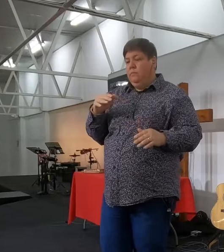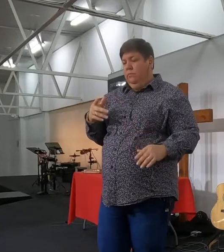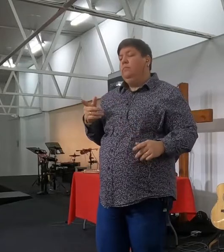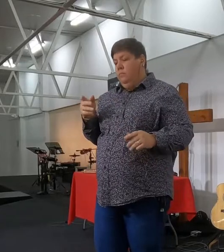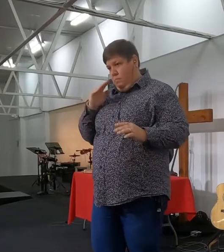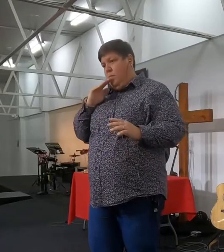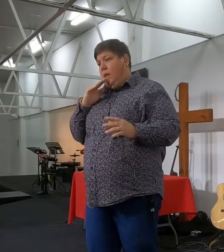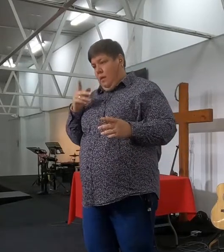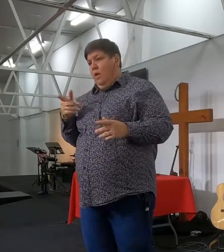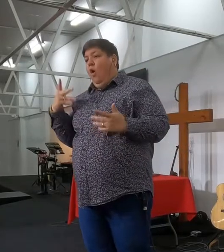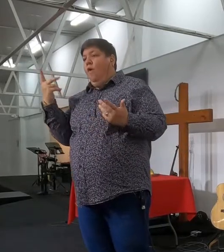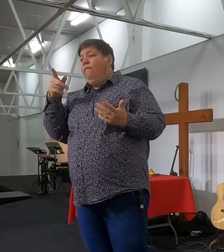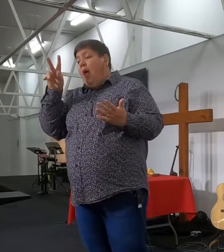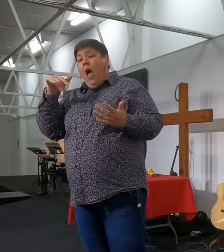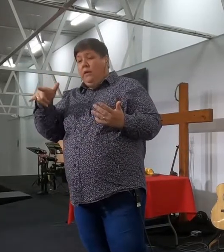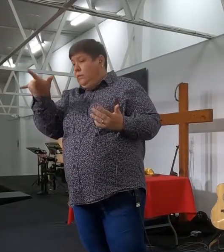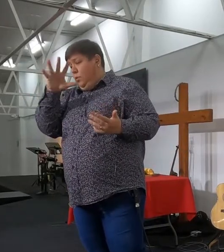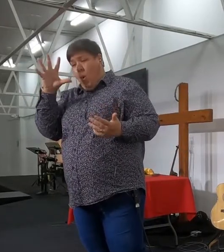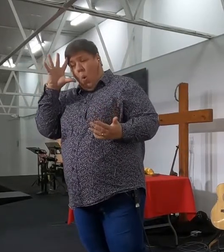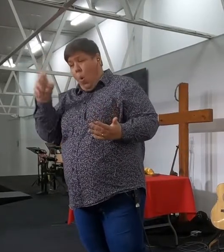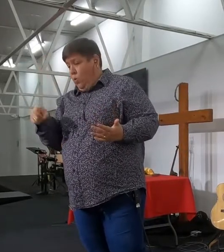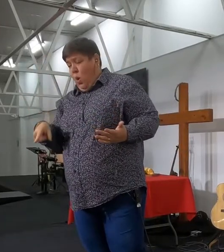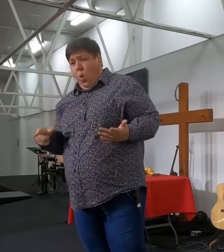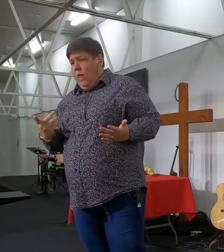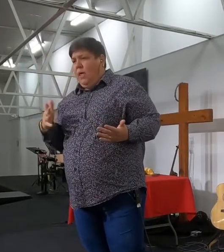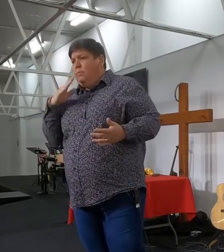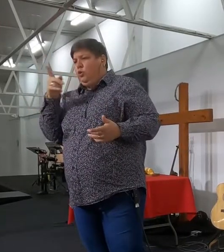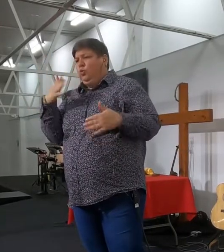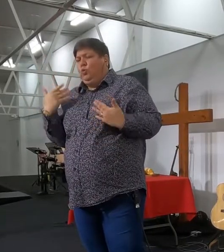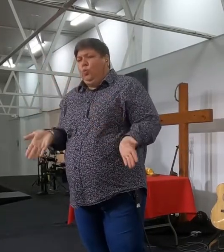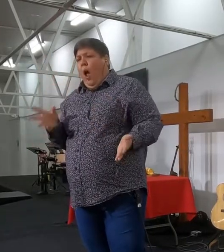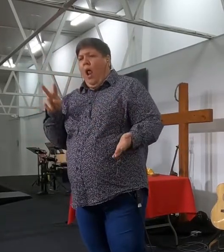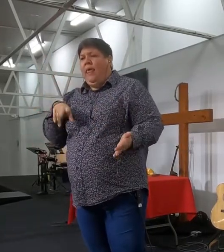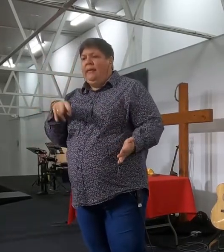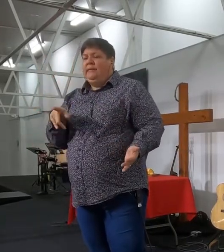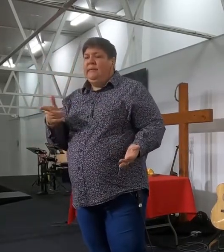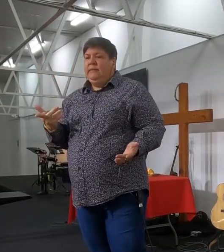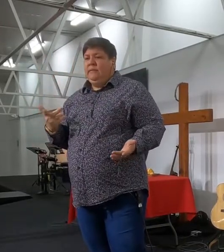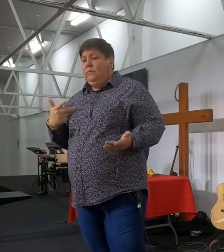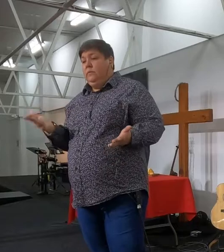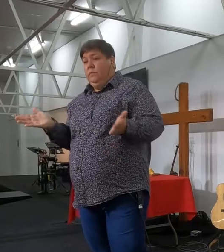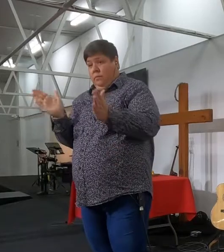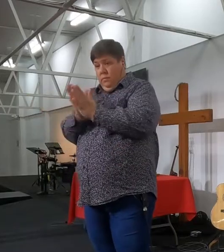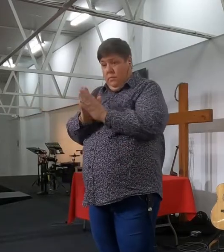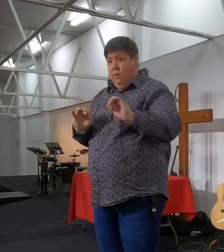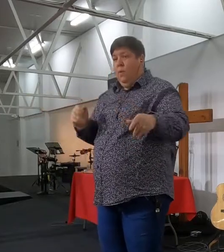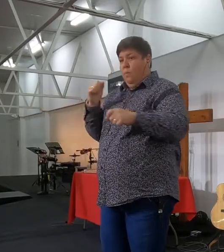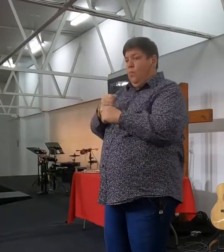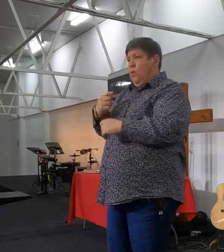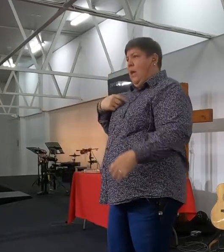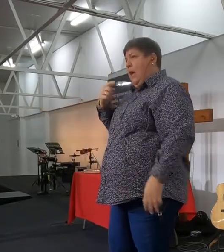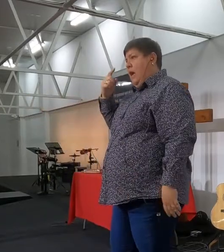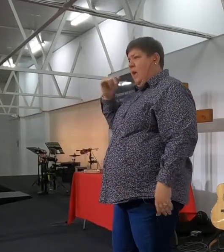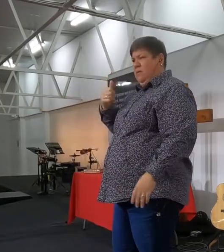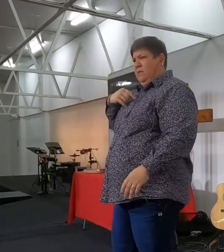is bezig om een ander taal te lees, wat ek nie verstaan. Maar as ek die bybel lees, en, en ek het nou net die boek toegemaak, dan moet ek het oorlees, want dan het ek nie aandachtig gelees het. Maar,